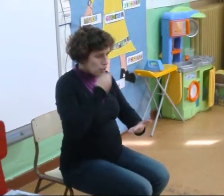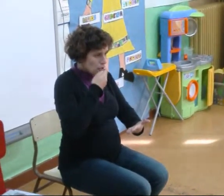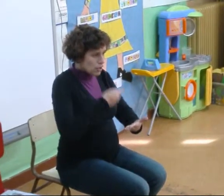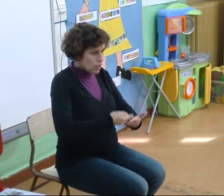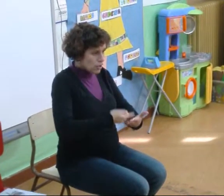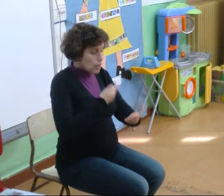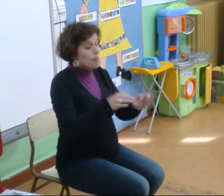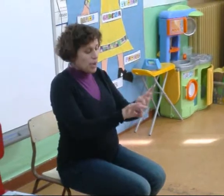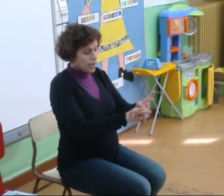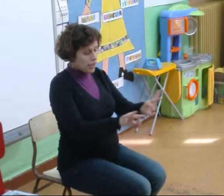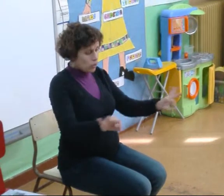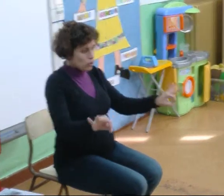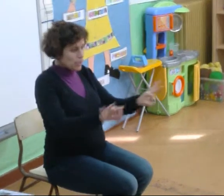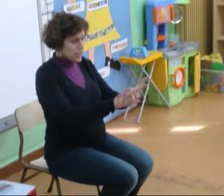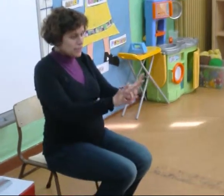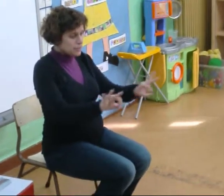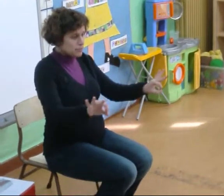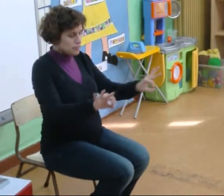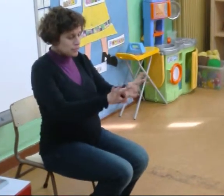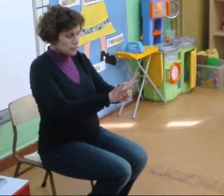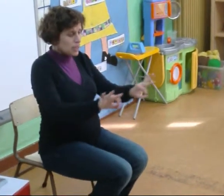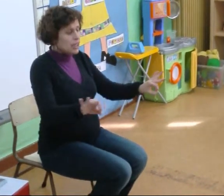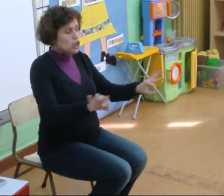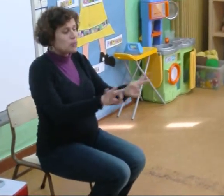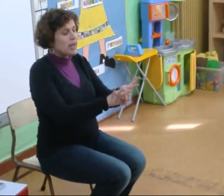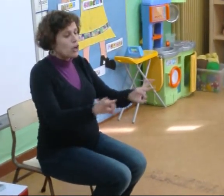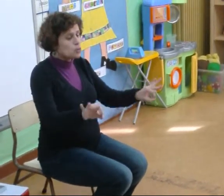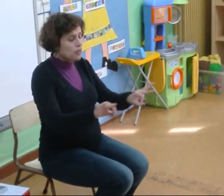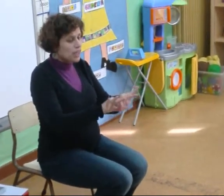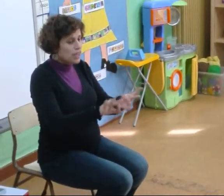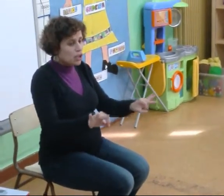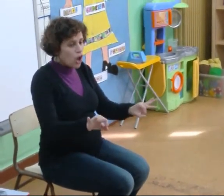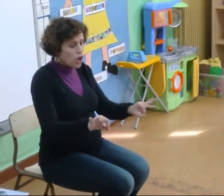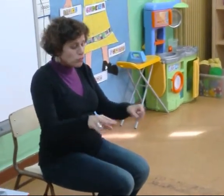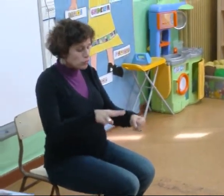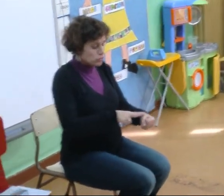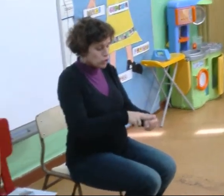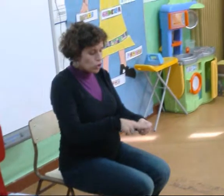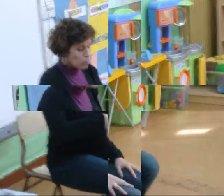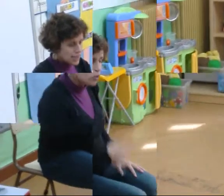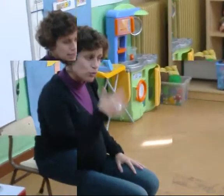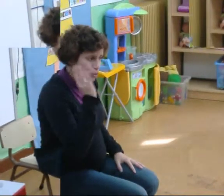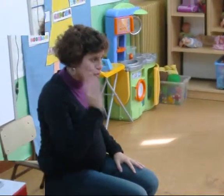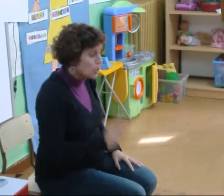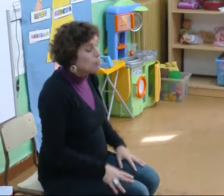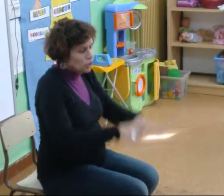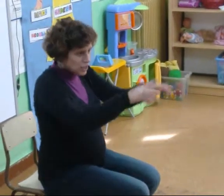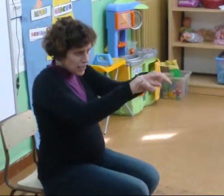Macarrones Macarrones E os macarrones poden ir con Tomate Bueno, e